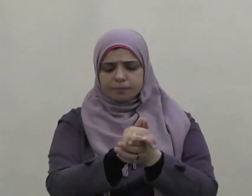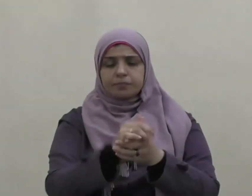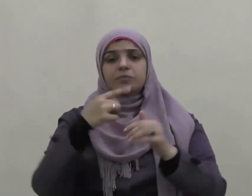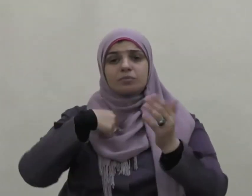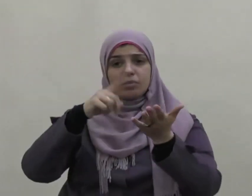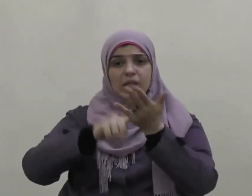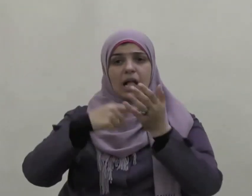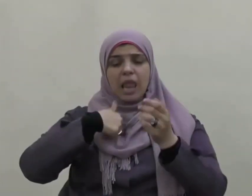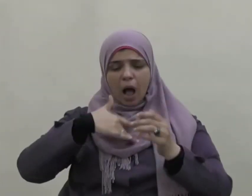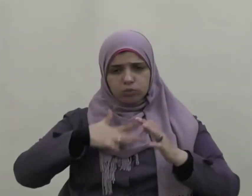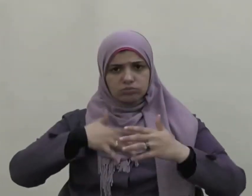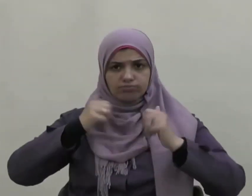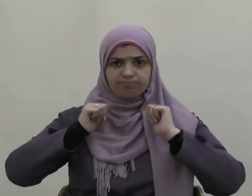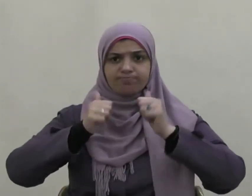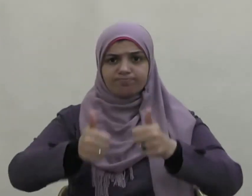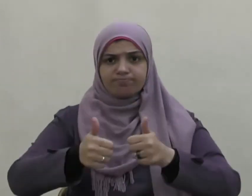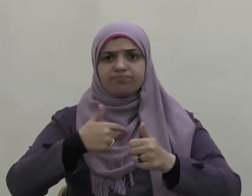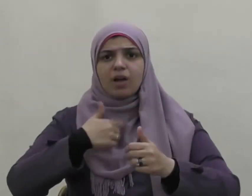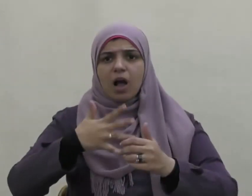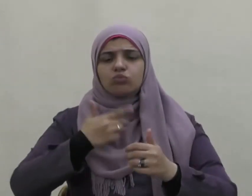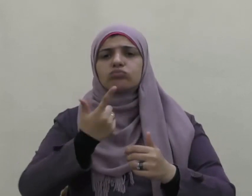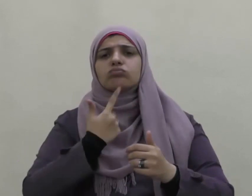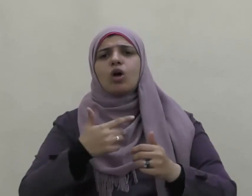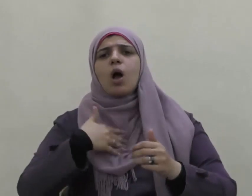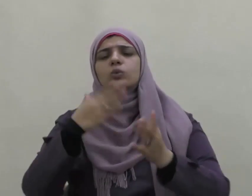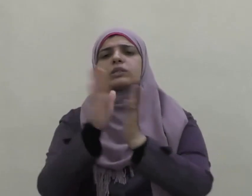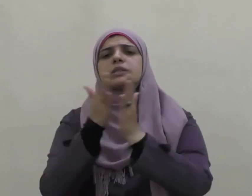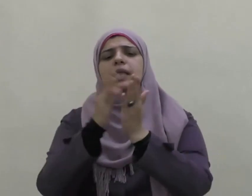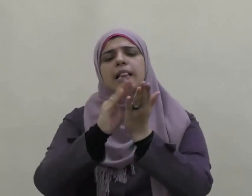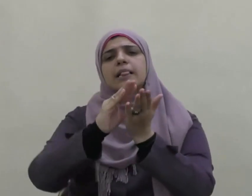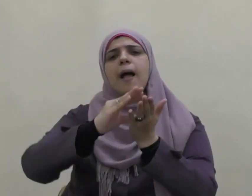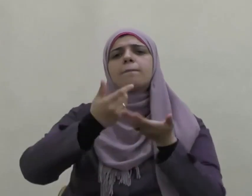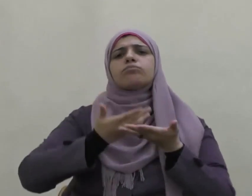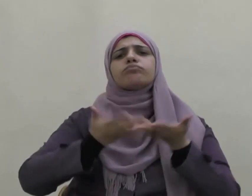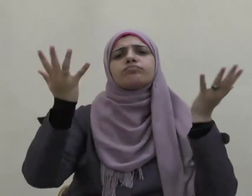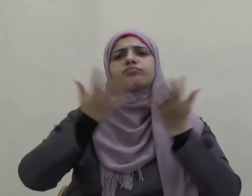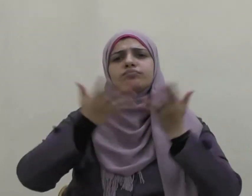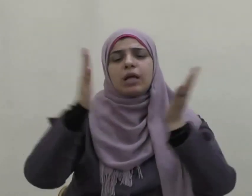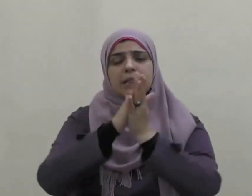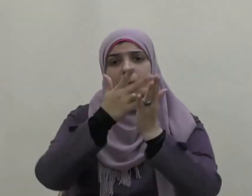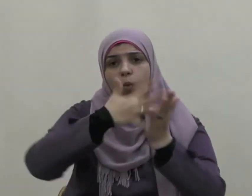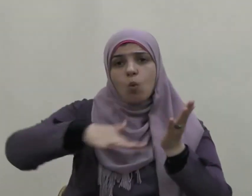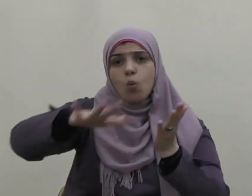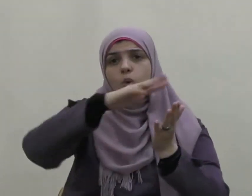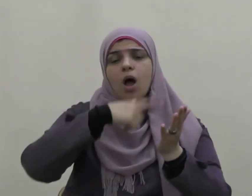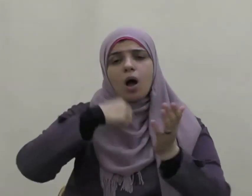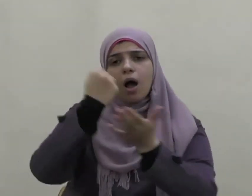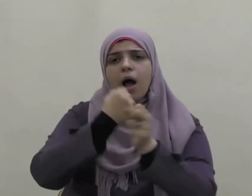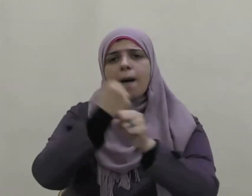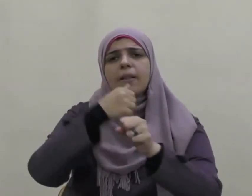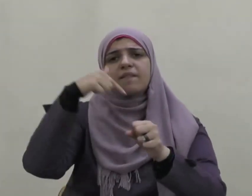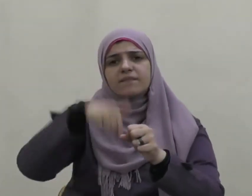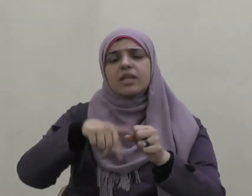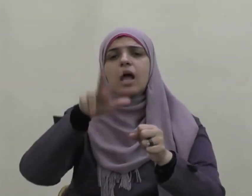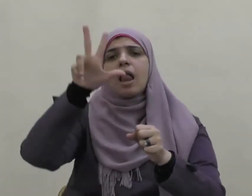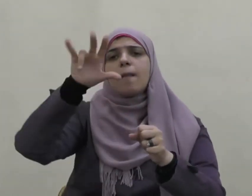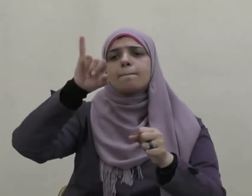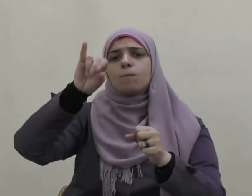عزمت أن آمر بكتبك هذه التي وضعتها يعني الموطأ فتنسخ